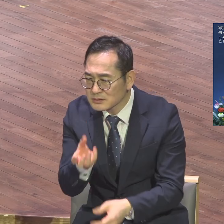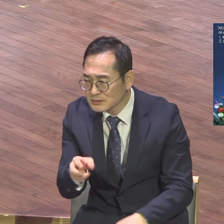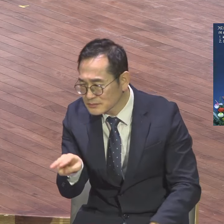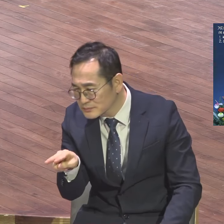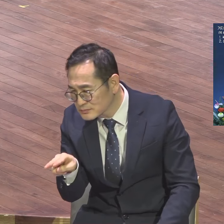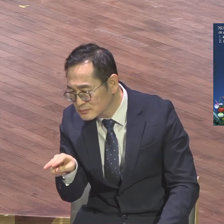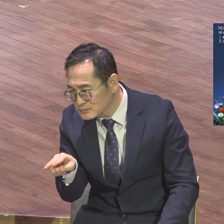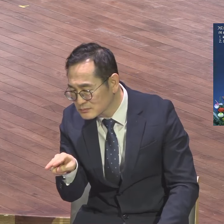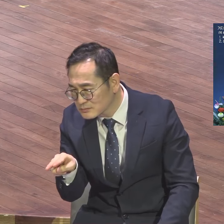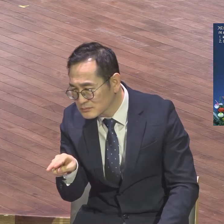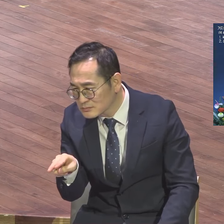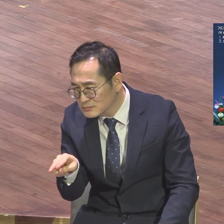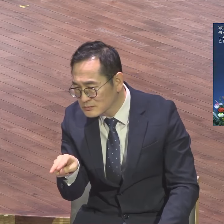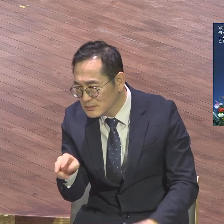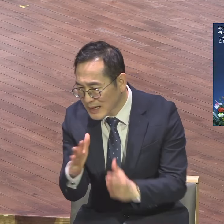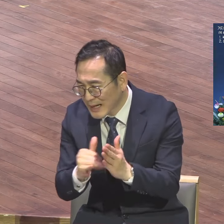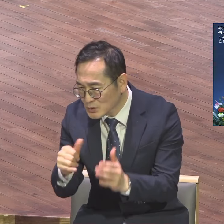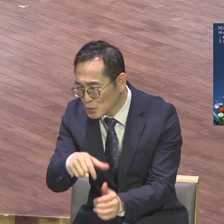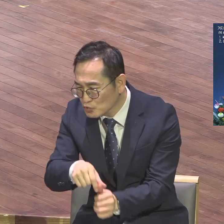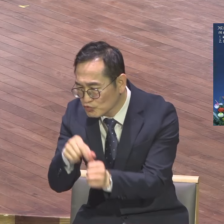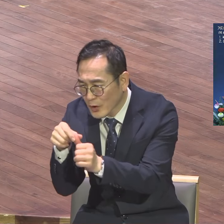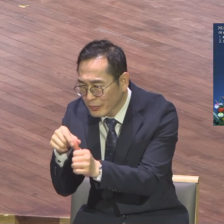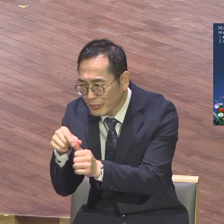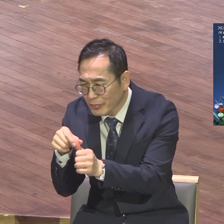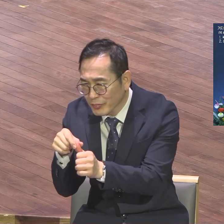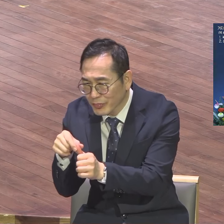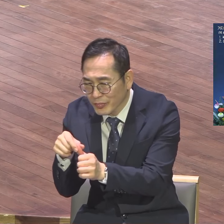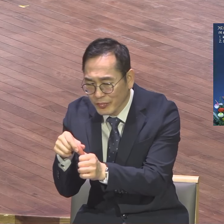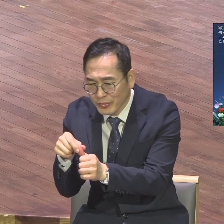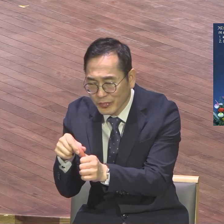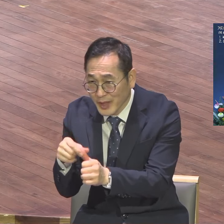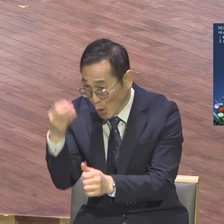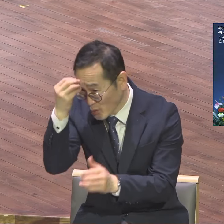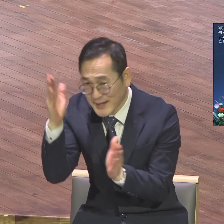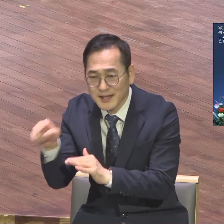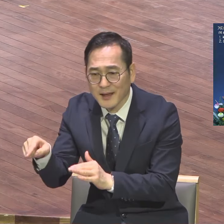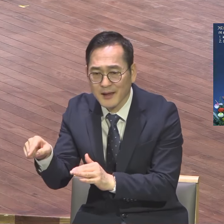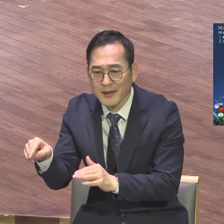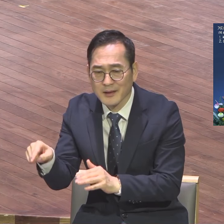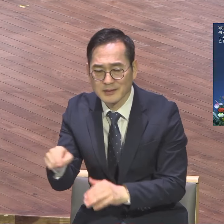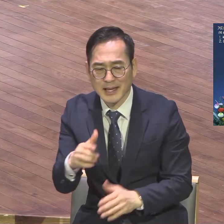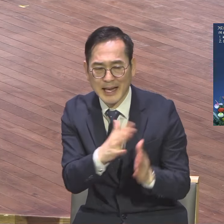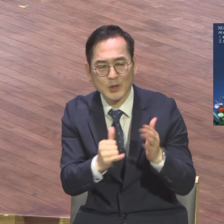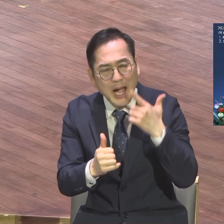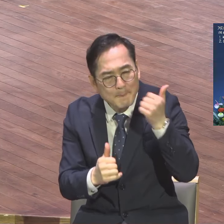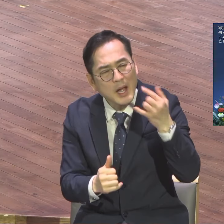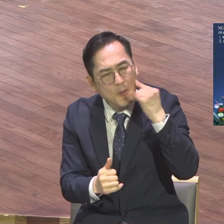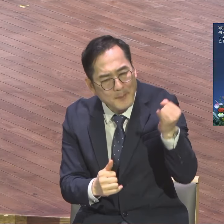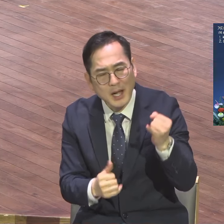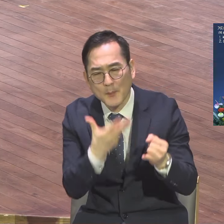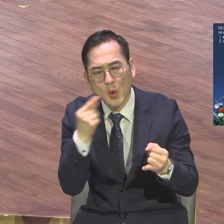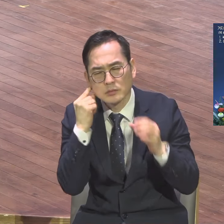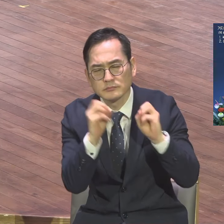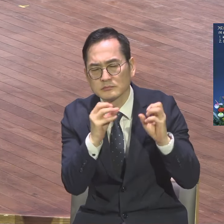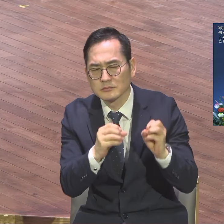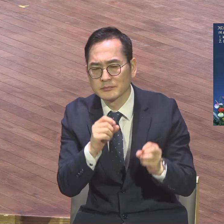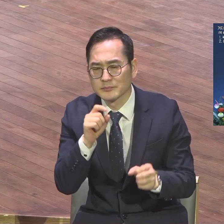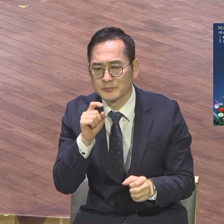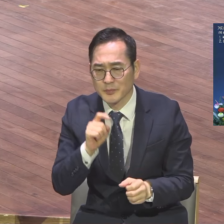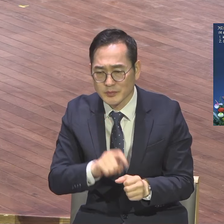가족 구원해서 고등학생 가족 보험하시길 하고 금식하면서 그 애가 죽을 것 같으니까 엄마가 할 수 없이 한